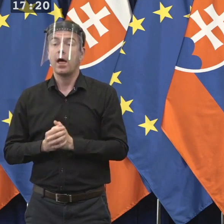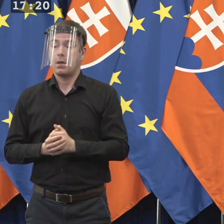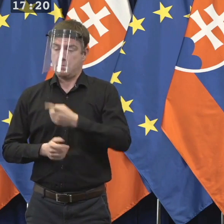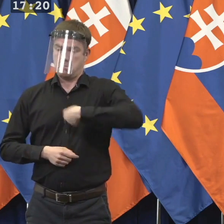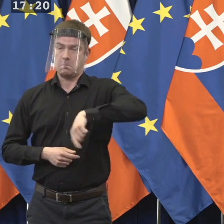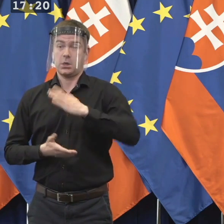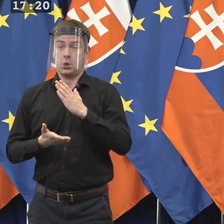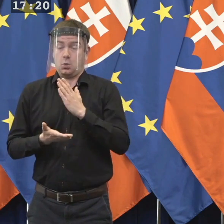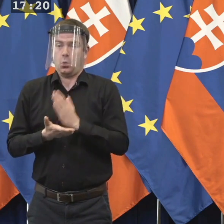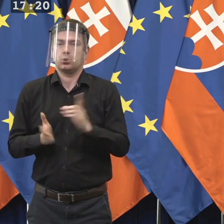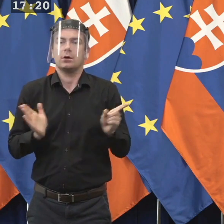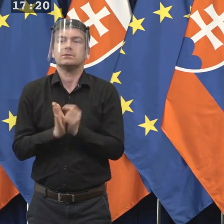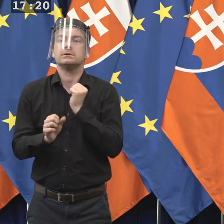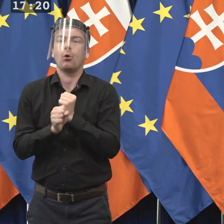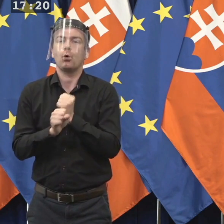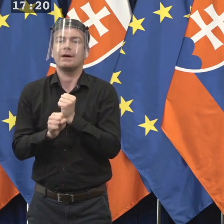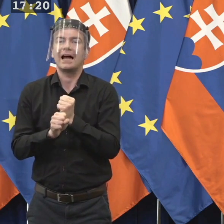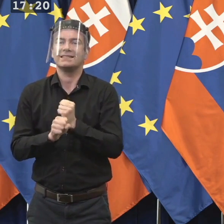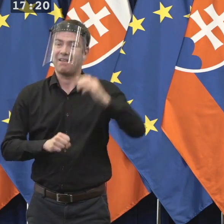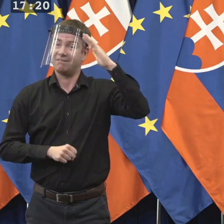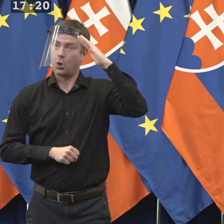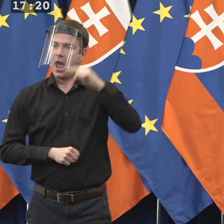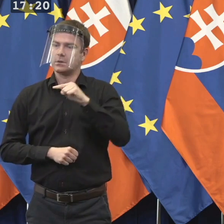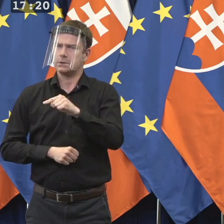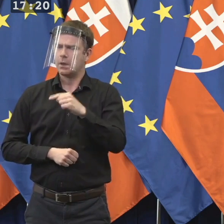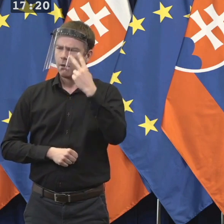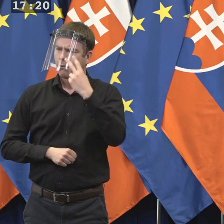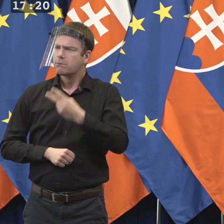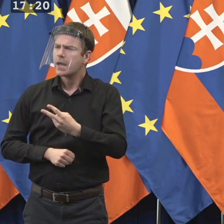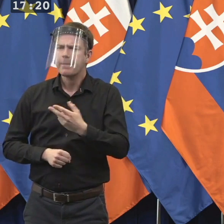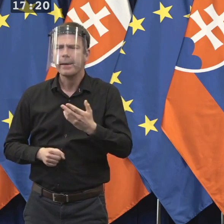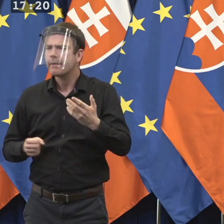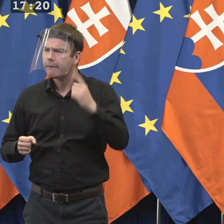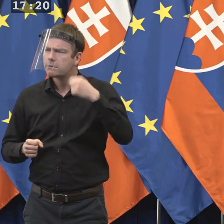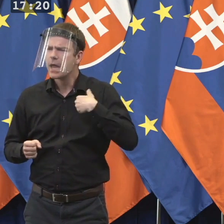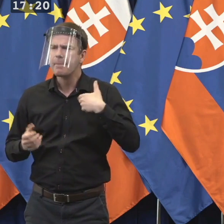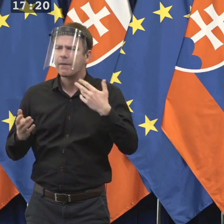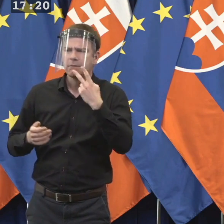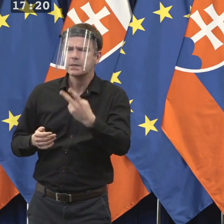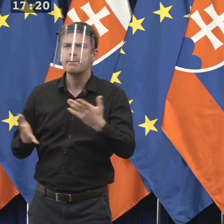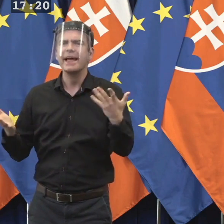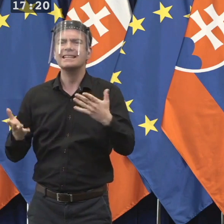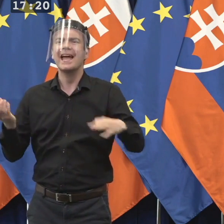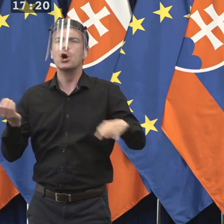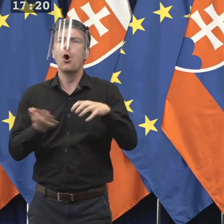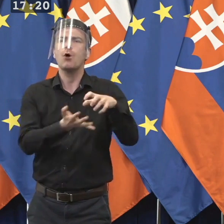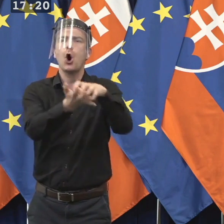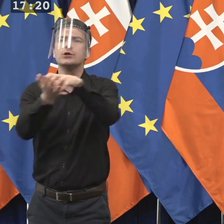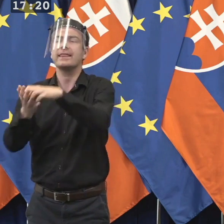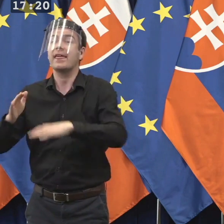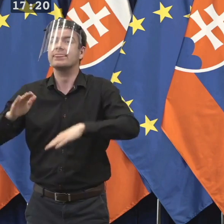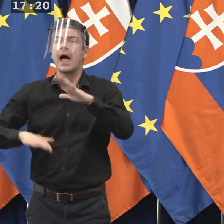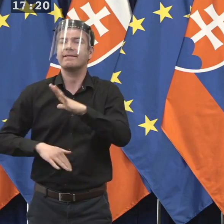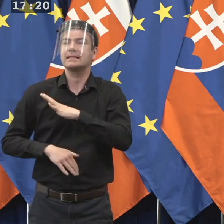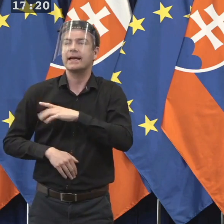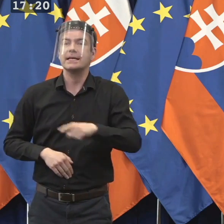spolupráci so zbrojenými sílami Slovenskej republiky osady, v ktorých je najväčšie riziko, ak by tam náhodou ten vírus zanesený bol. Čiže majú,